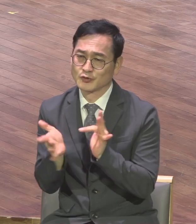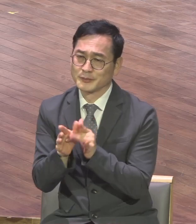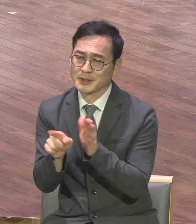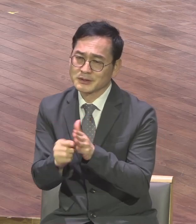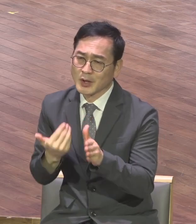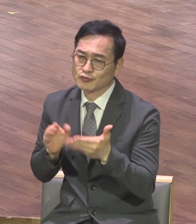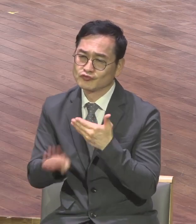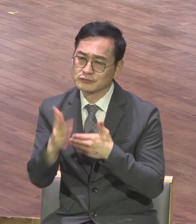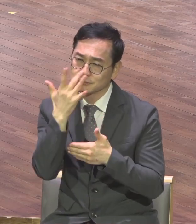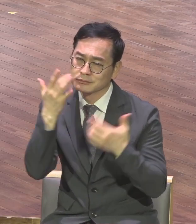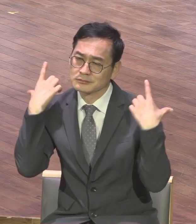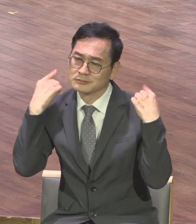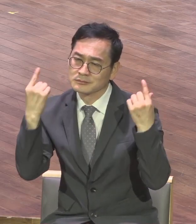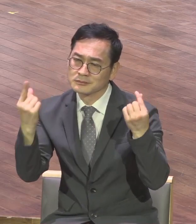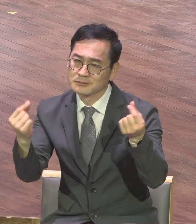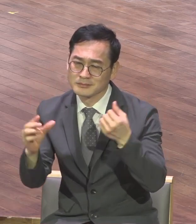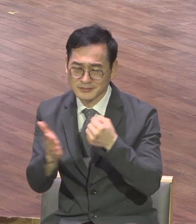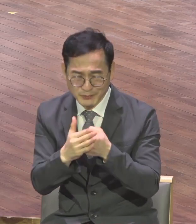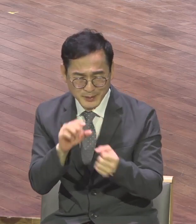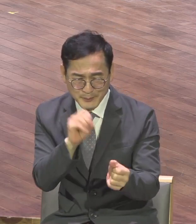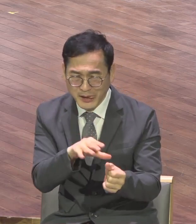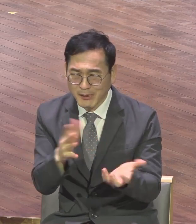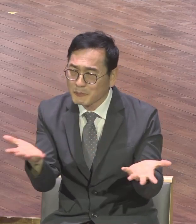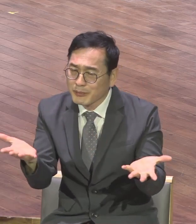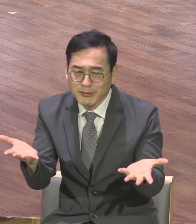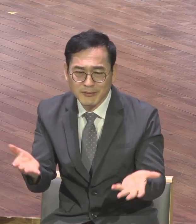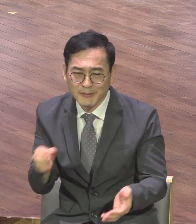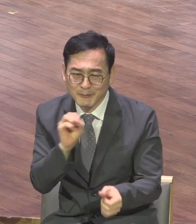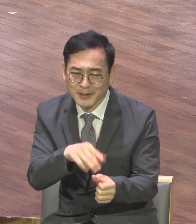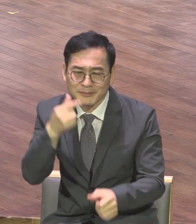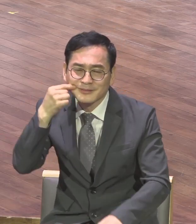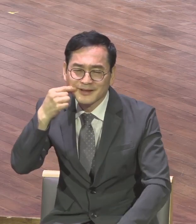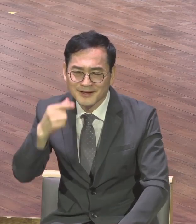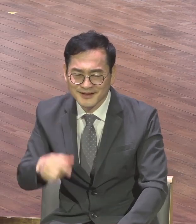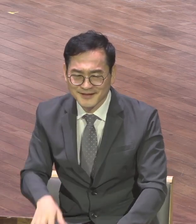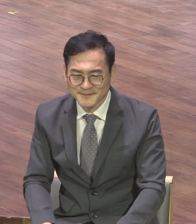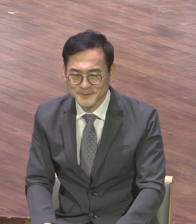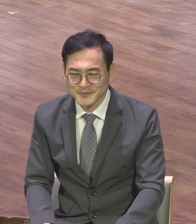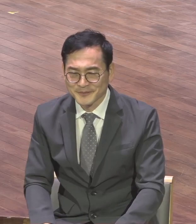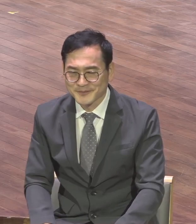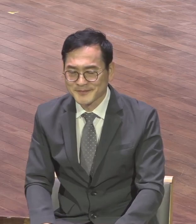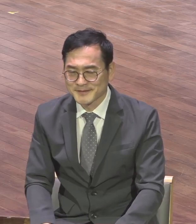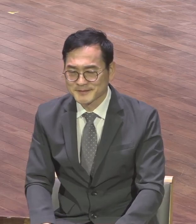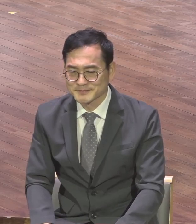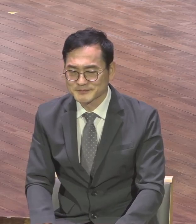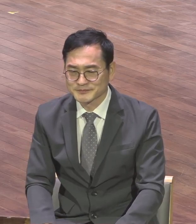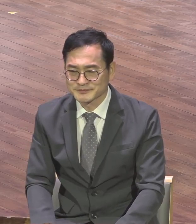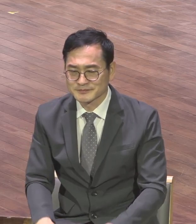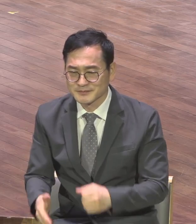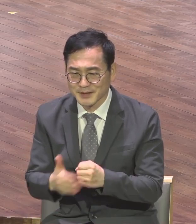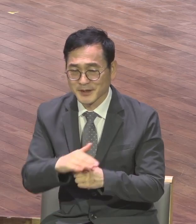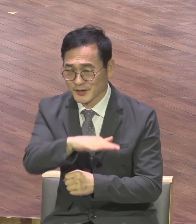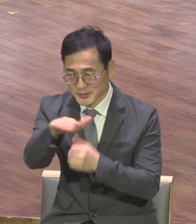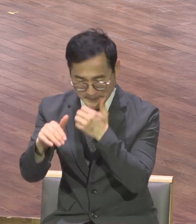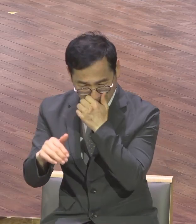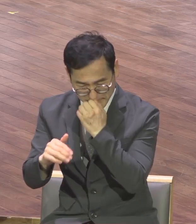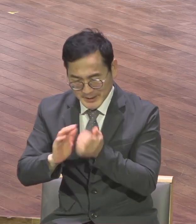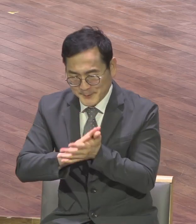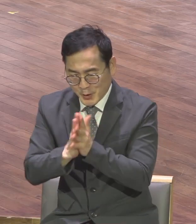흘러넘치는 이제 평안과 기쁨과 감사의 맛을 보시기를 바랍니다 신앙생활하면서